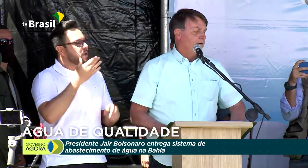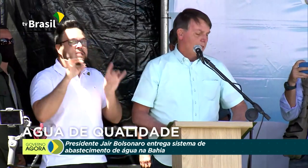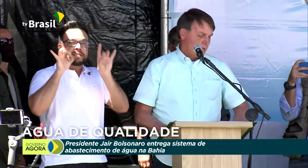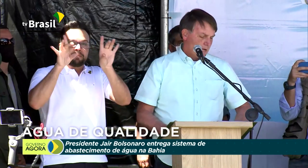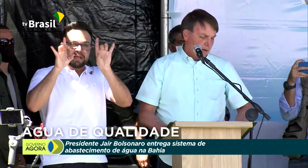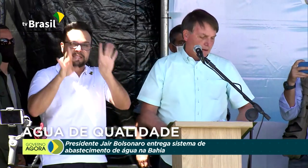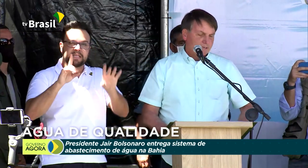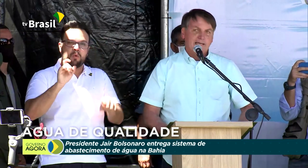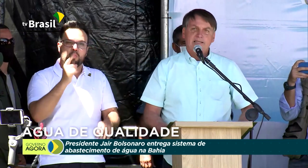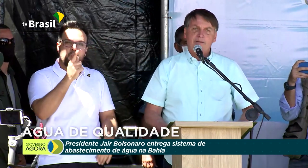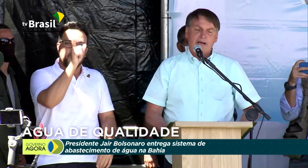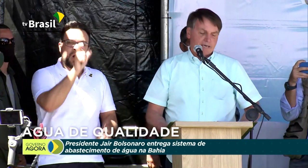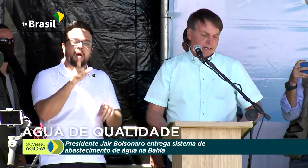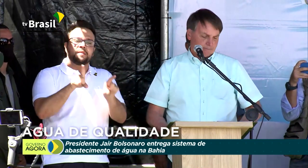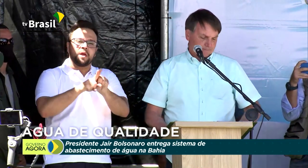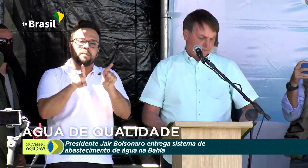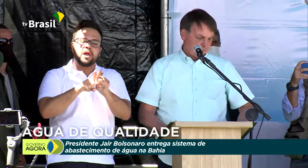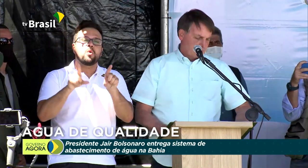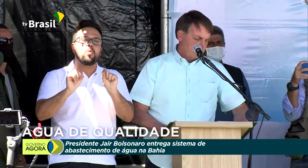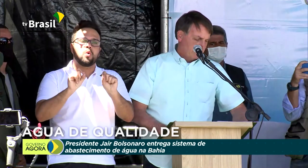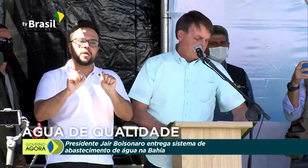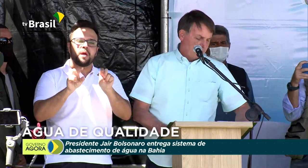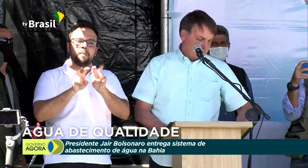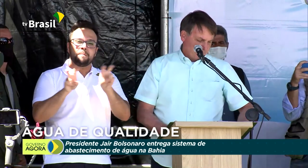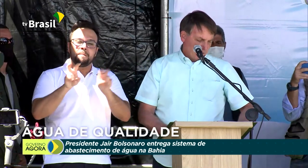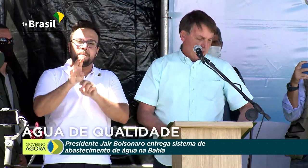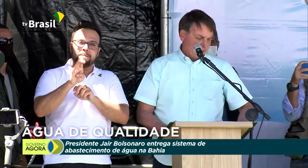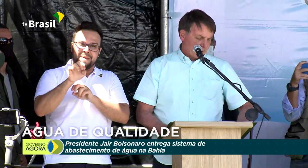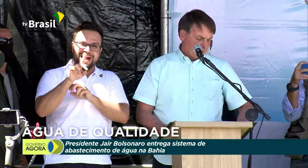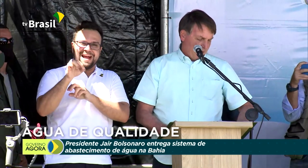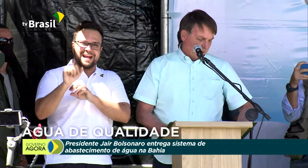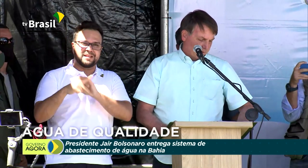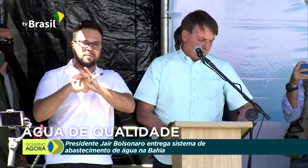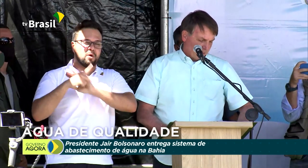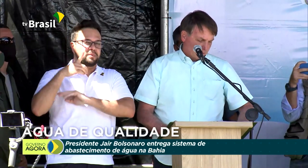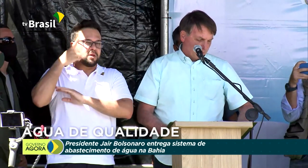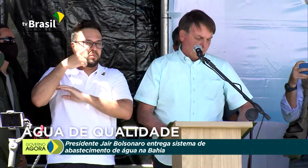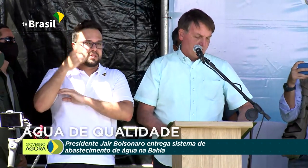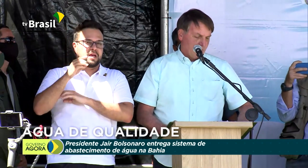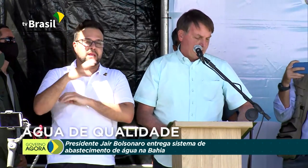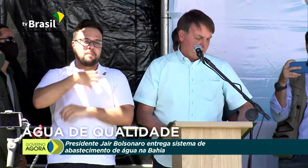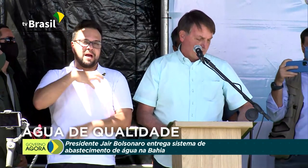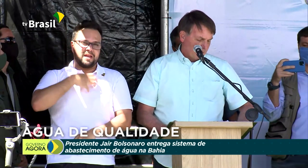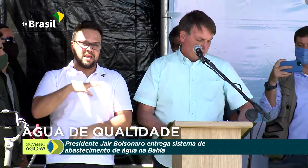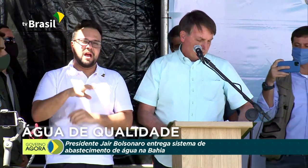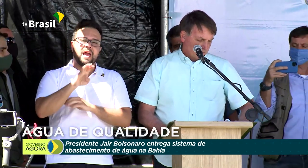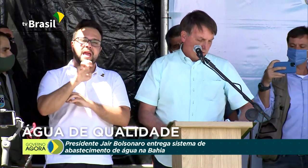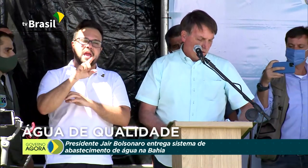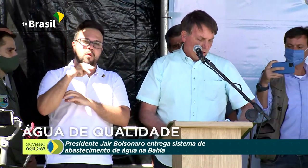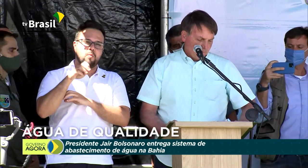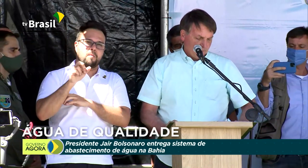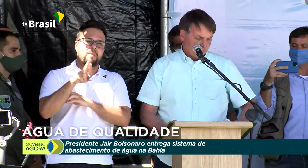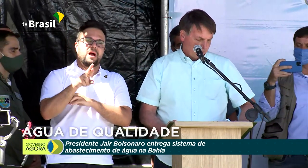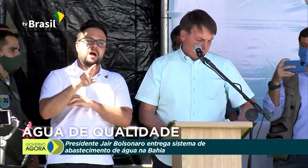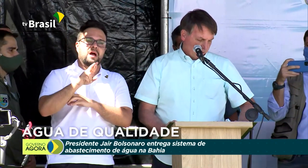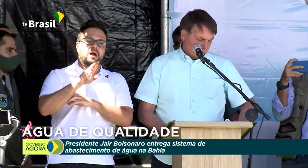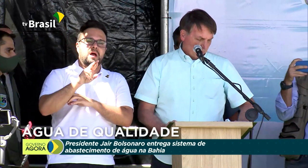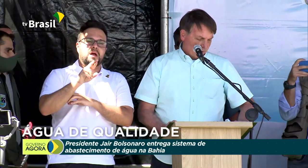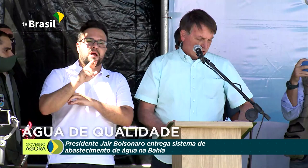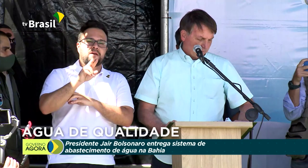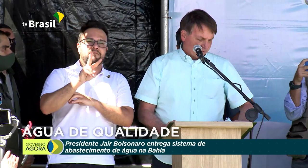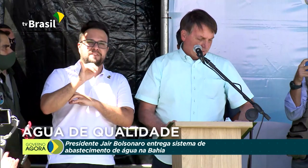especial à bancada da Bahia. Elmar Nascimento, Adol Viana, João Roma,